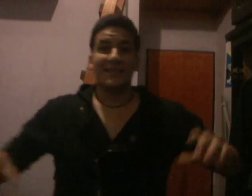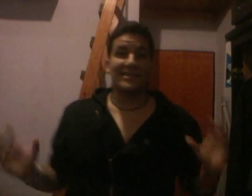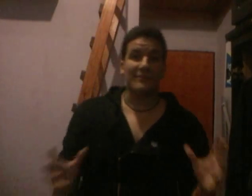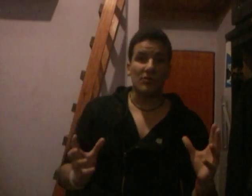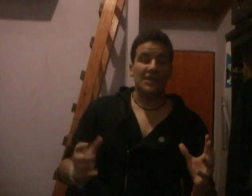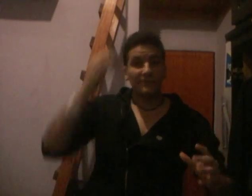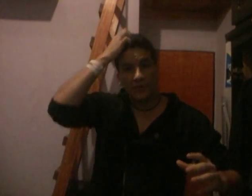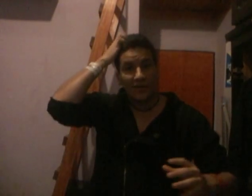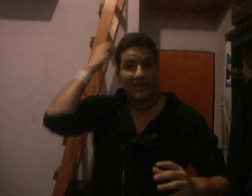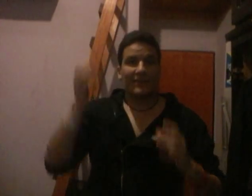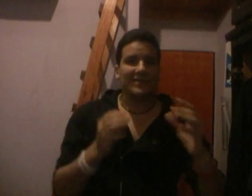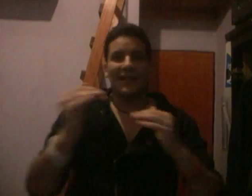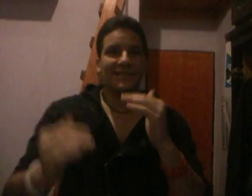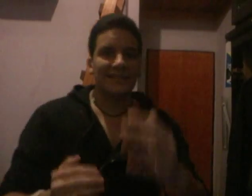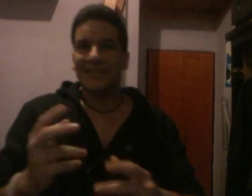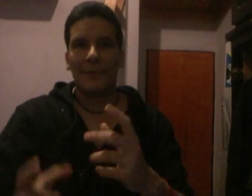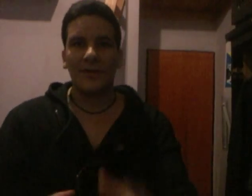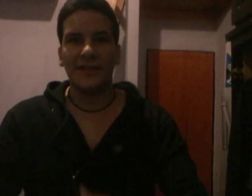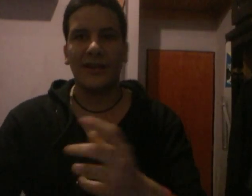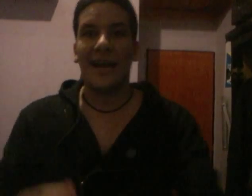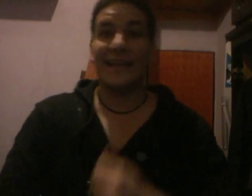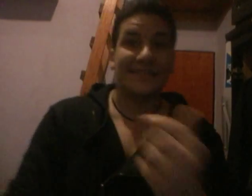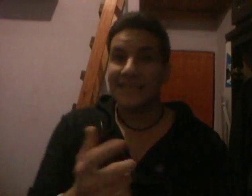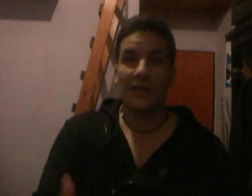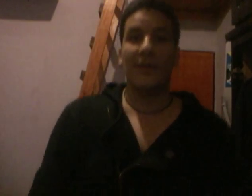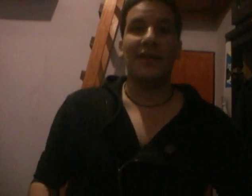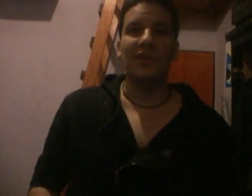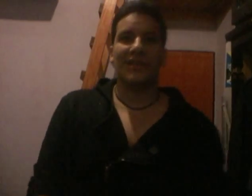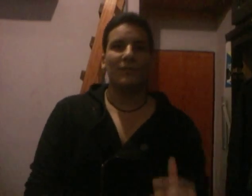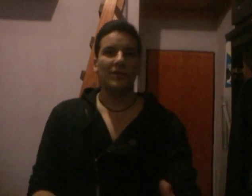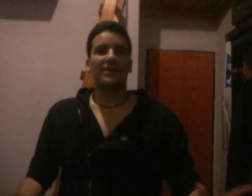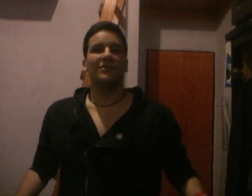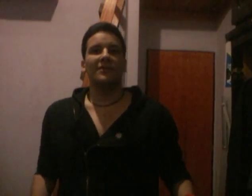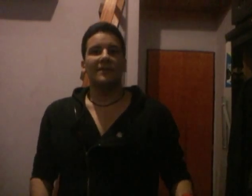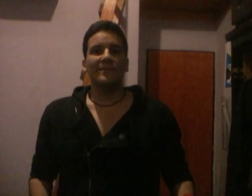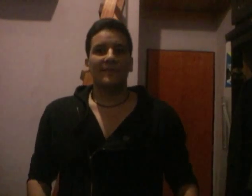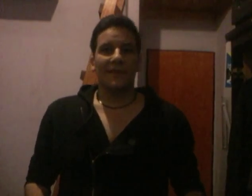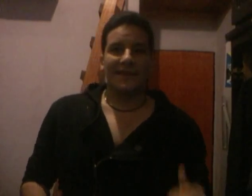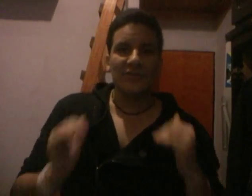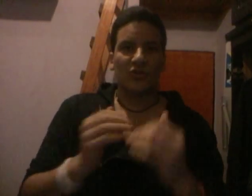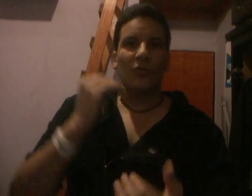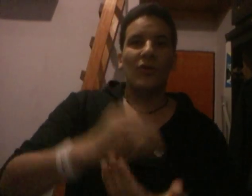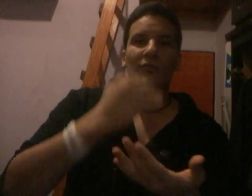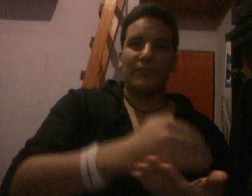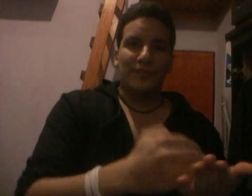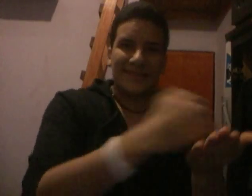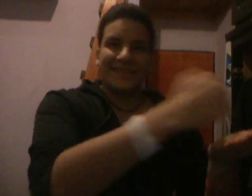tenés armado el equipo, ya vas a ir a hacer las escenas post crédito, la iniciativa de los Vengadores, ya, pu, listo. Y eso es como, presentás